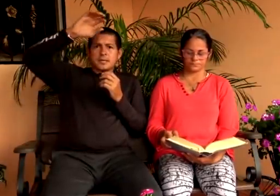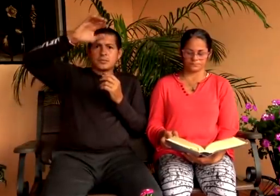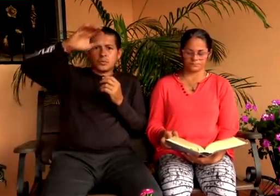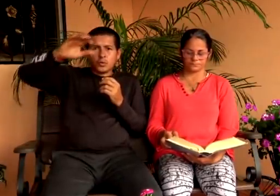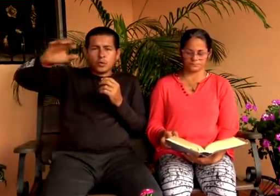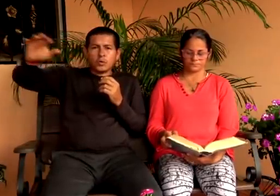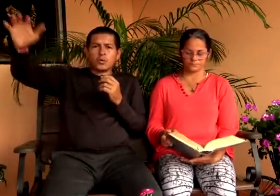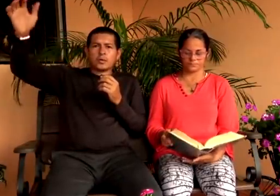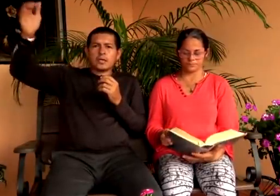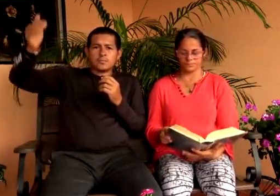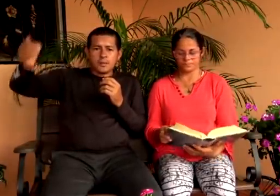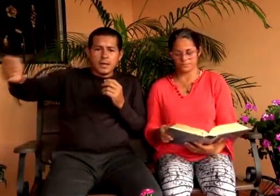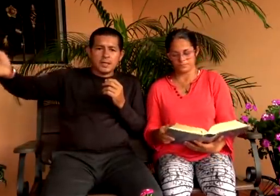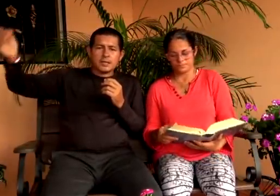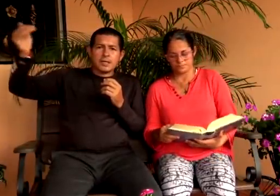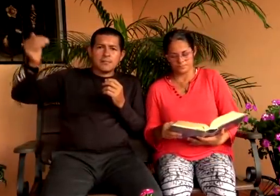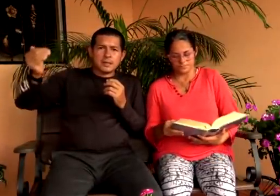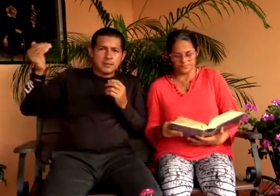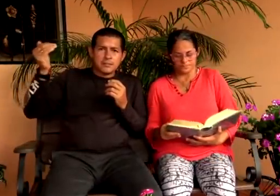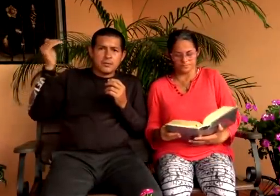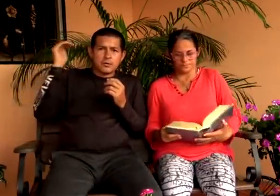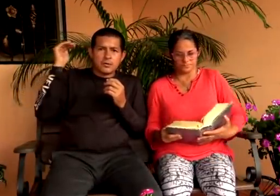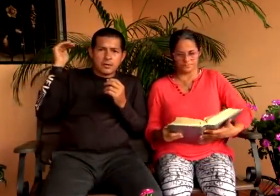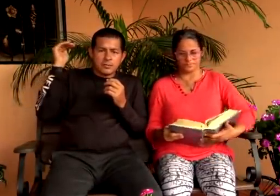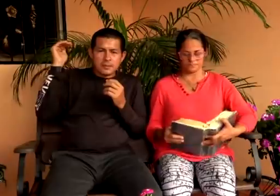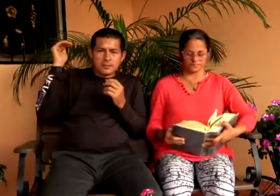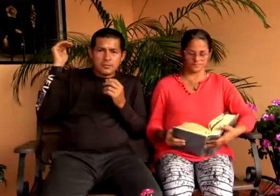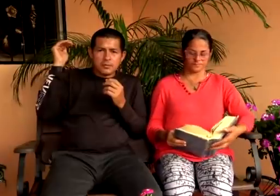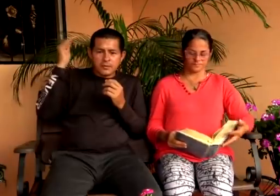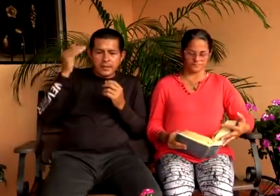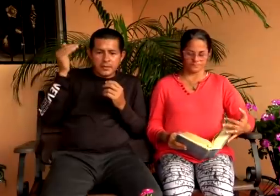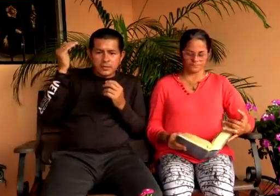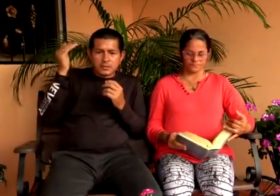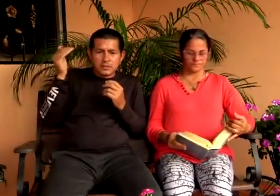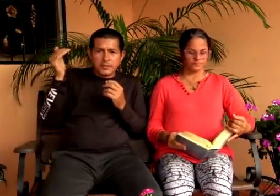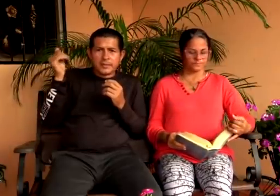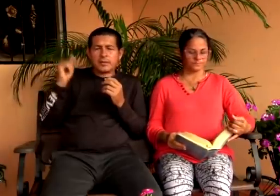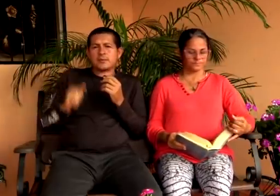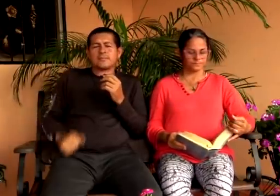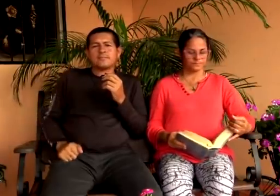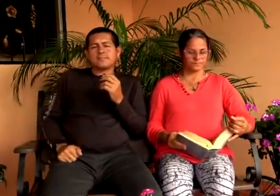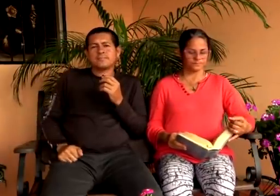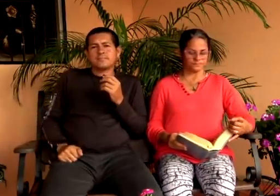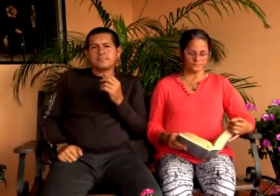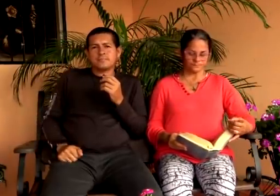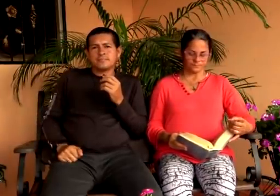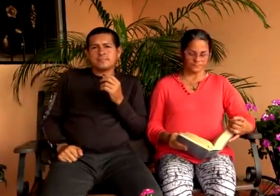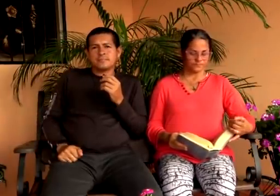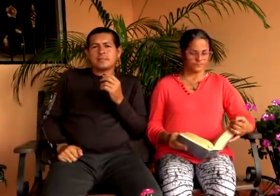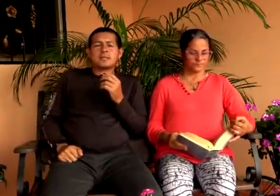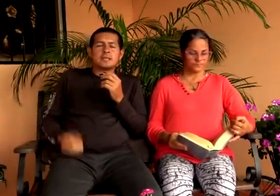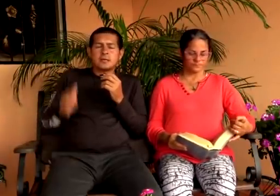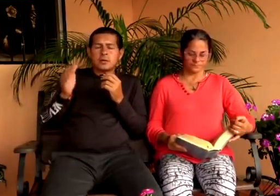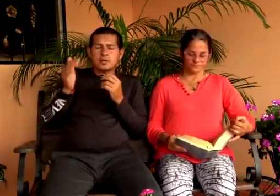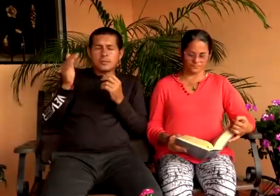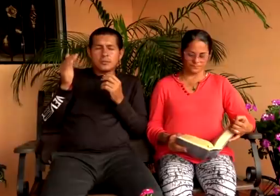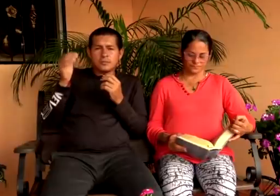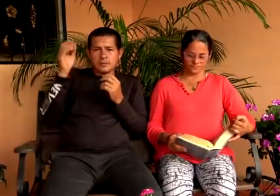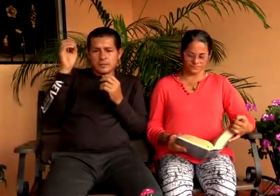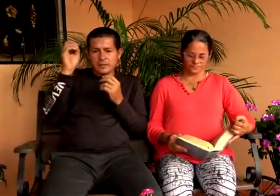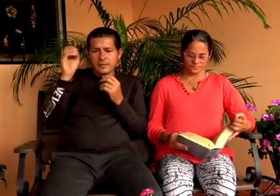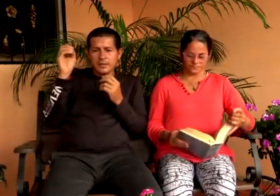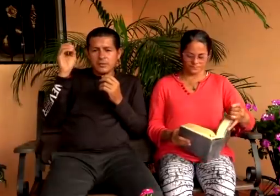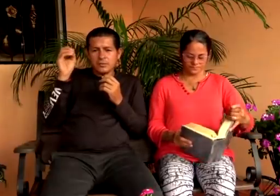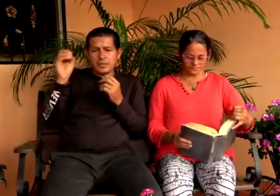que todo respete en el matrimonio en matrimonio hebreo 19 4 13 4